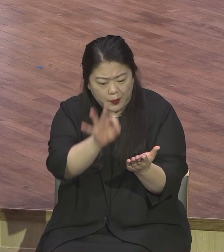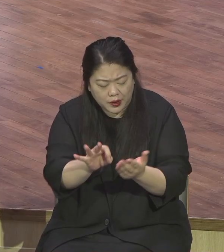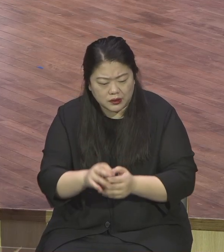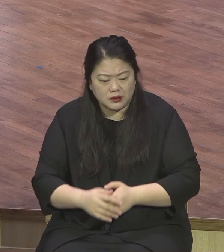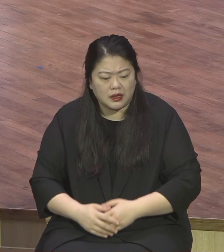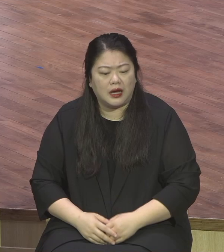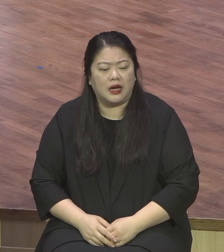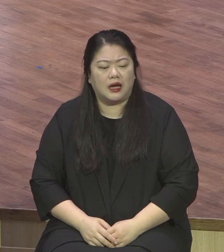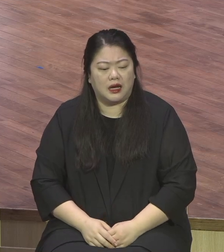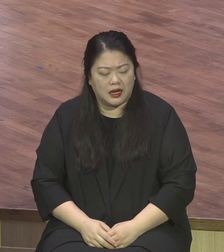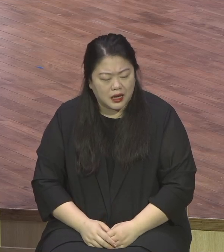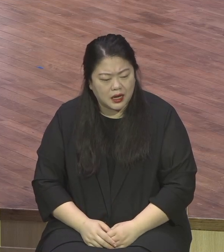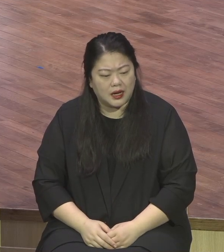교훈을 주고 있습니다.